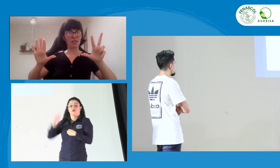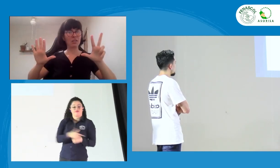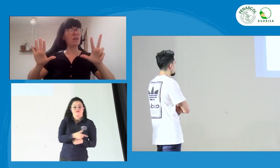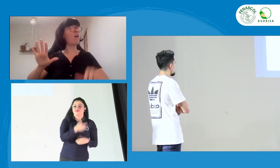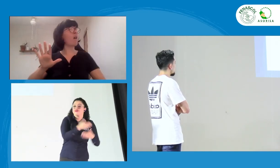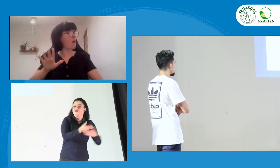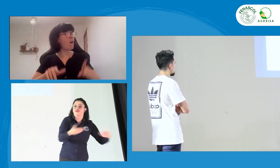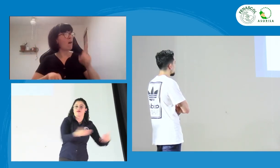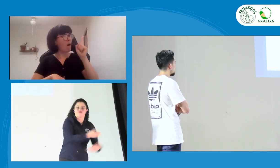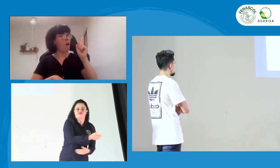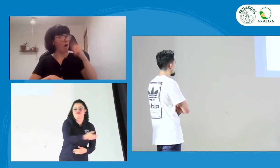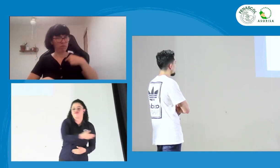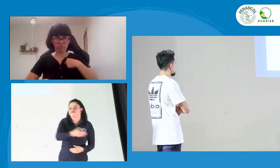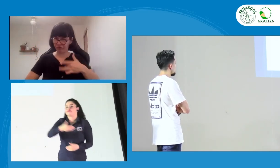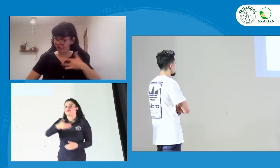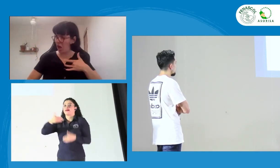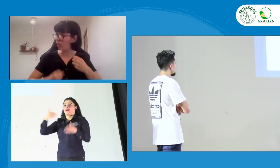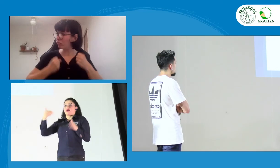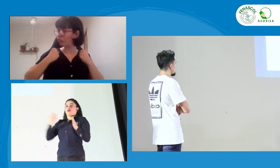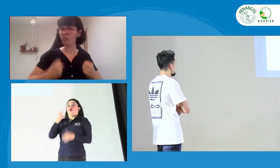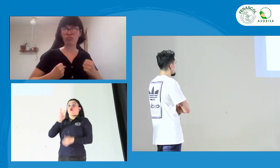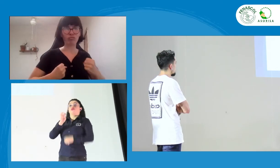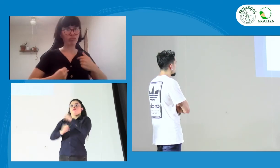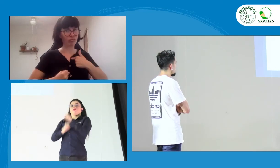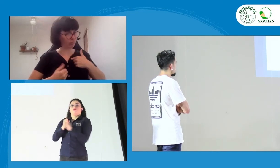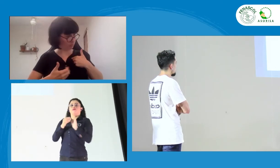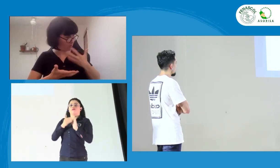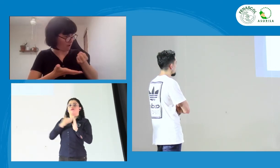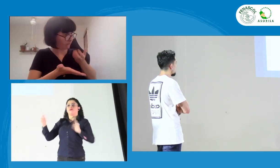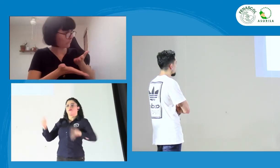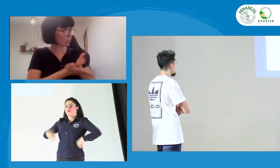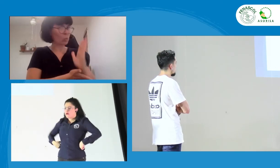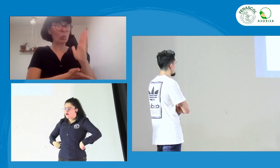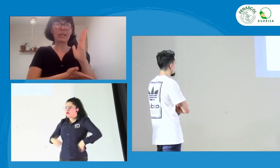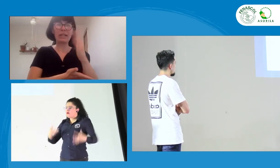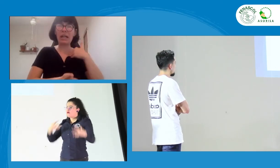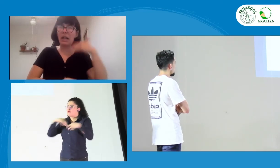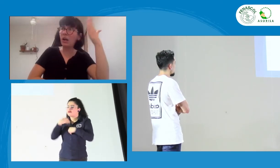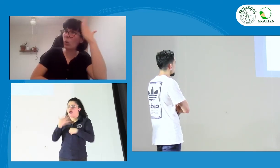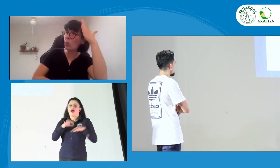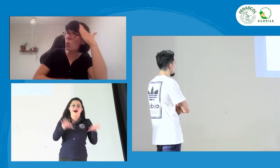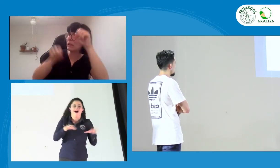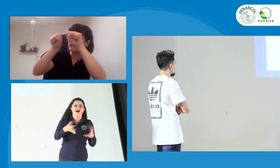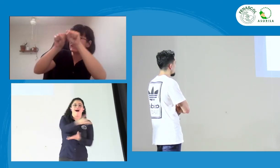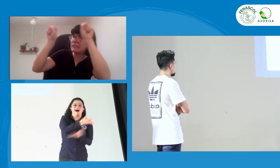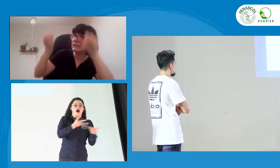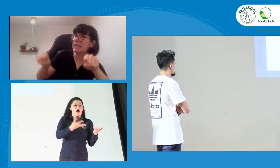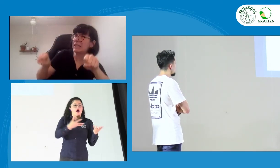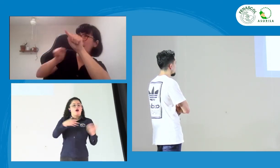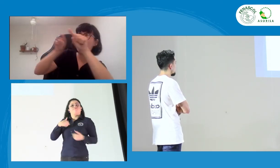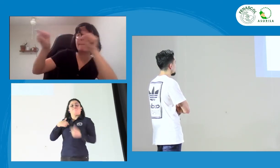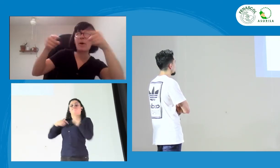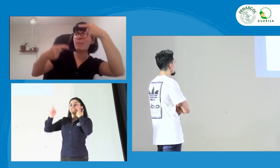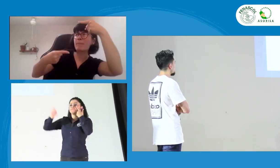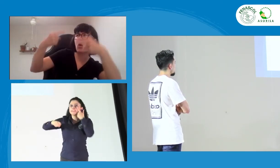que la tengan presente y que cuando ya tengan sus 18 años puedan decir, me siento empoderado, empoderada,